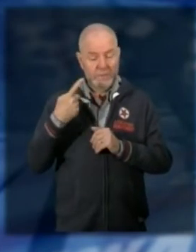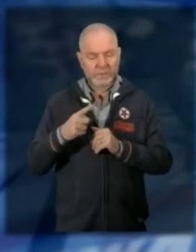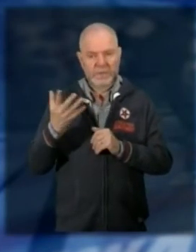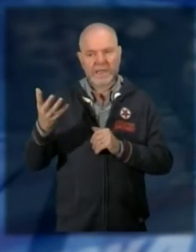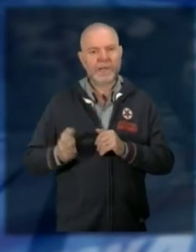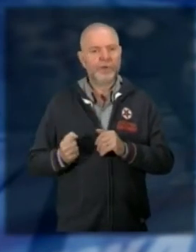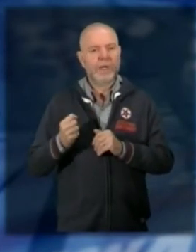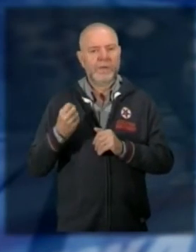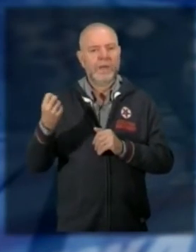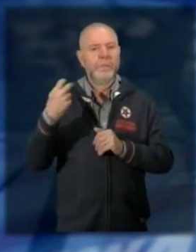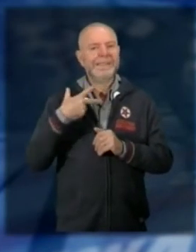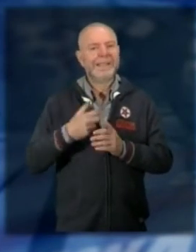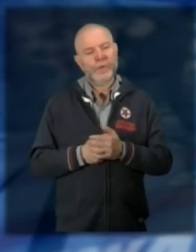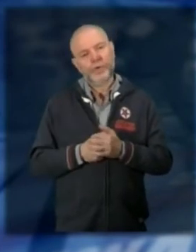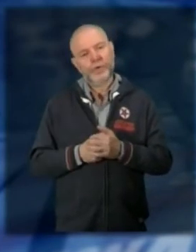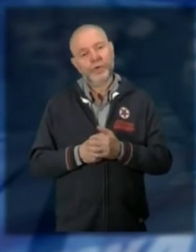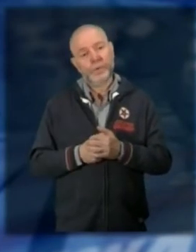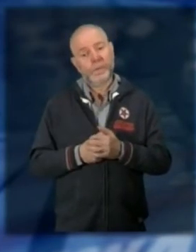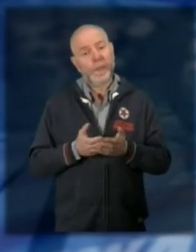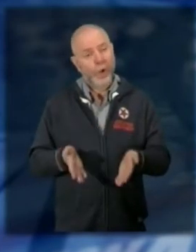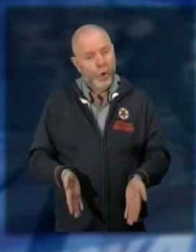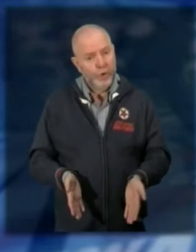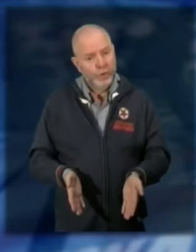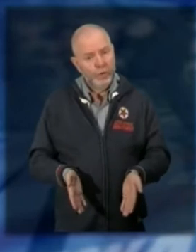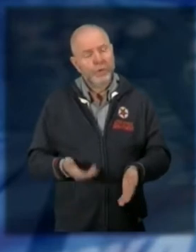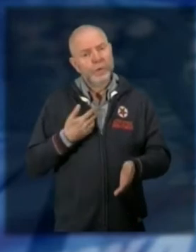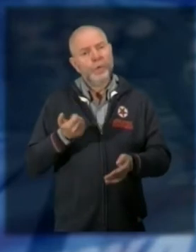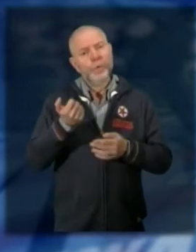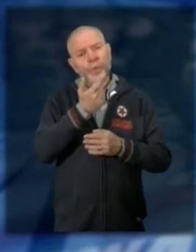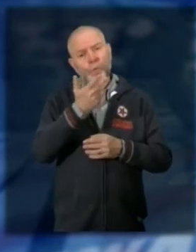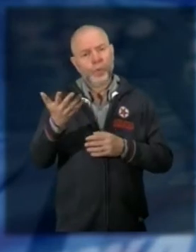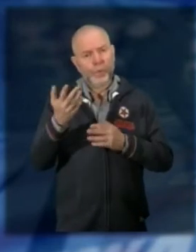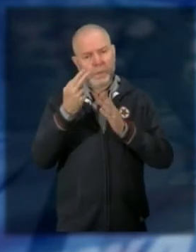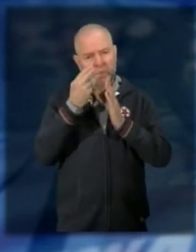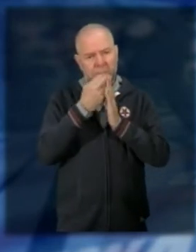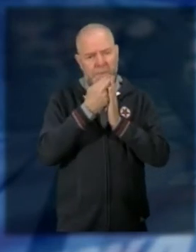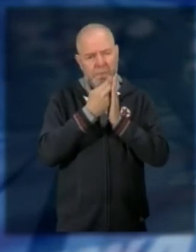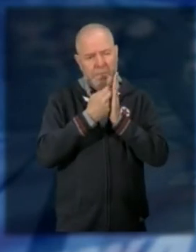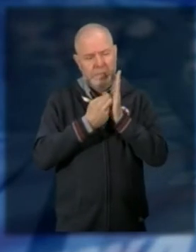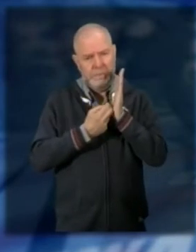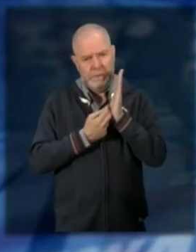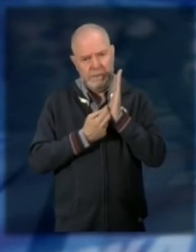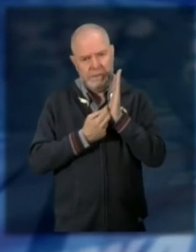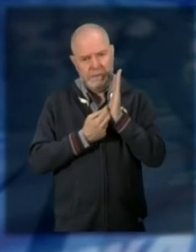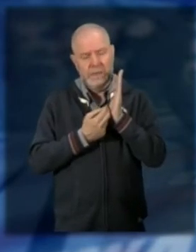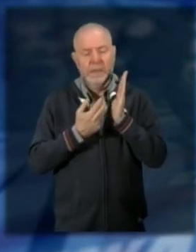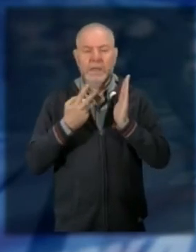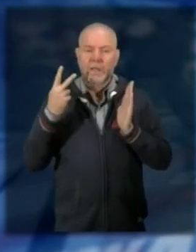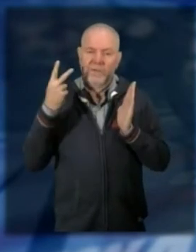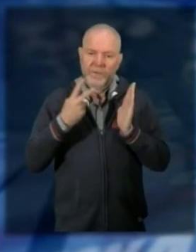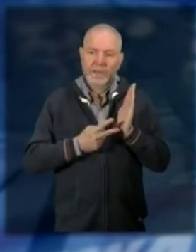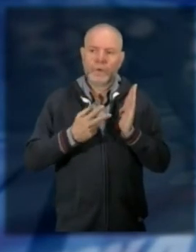quello che è importante segnalare è che ad oggi sono stati acquisiti tutti i numeri delle utenze fisse mentre gli